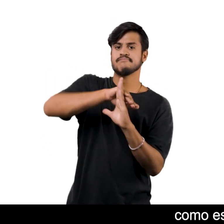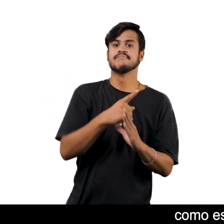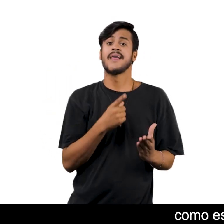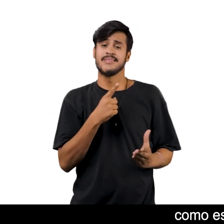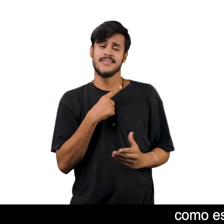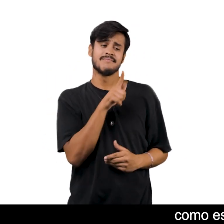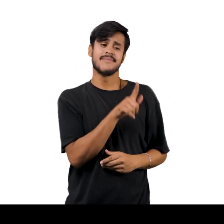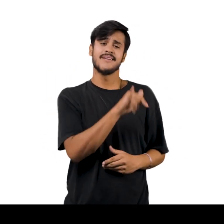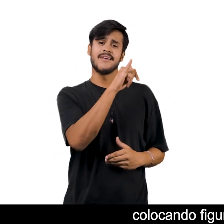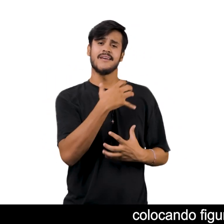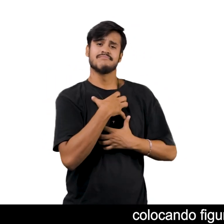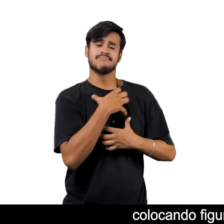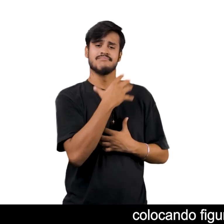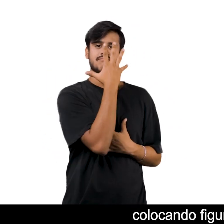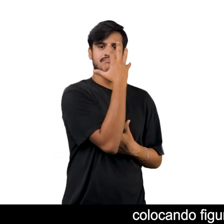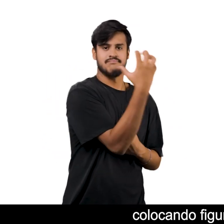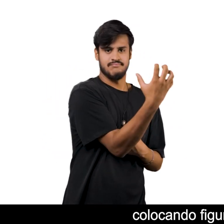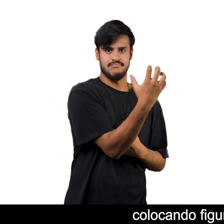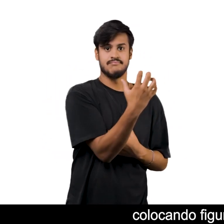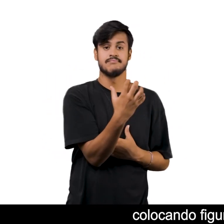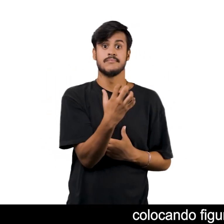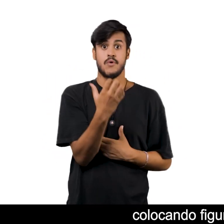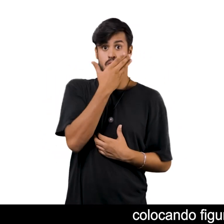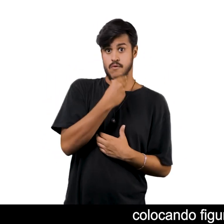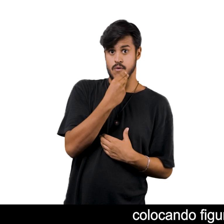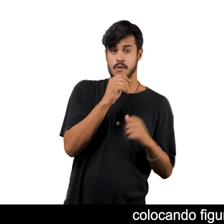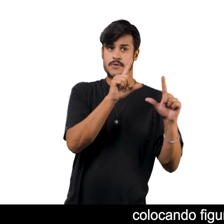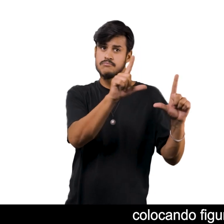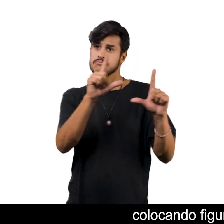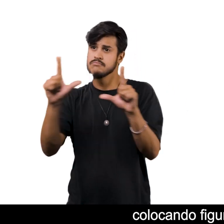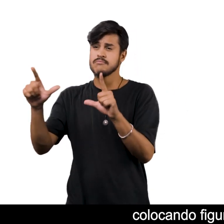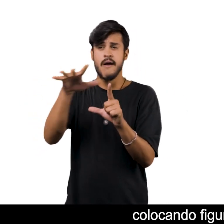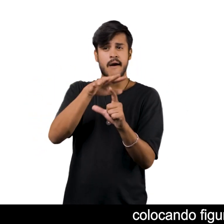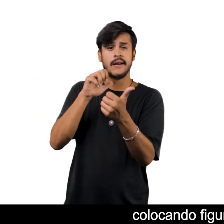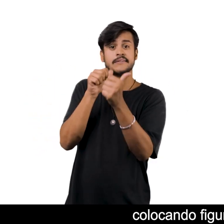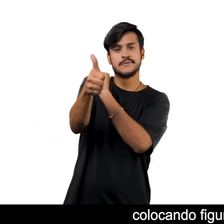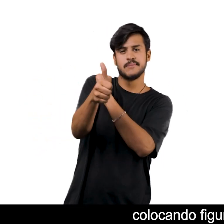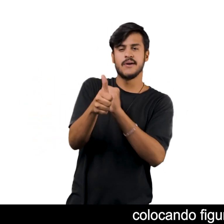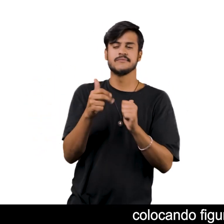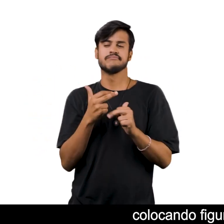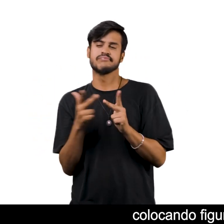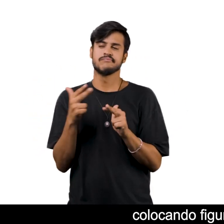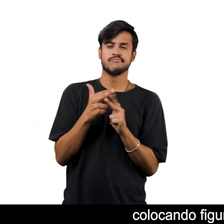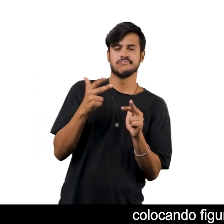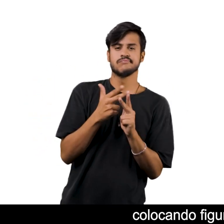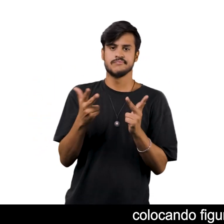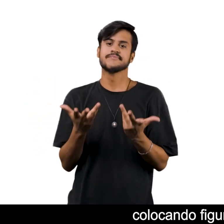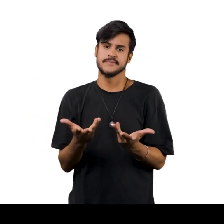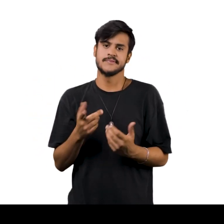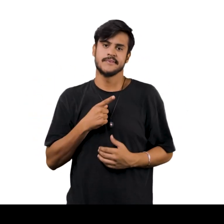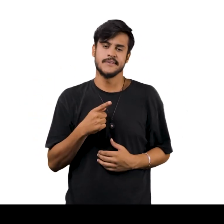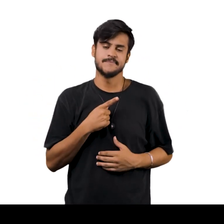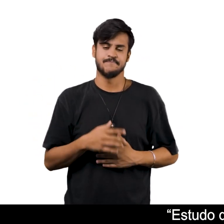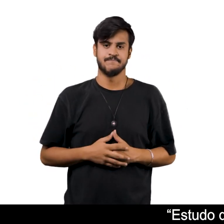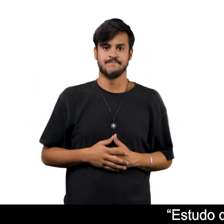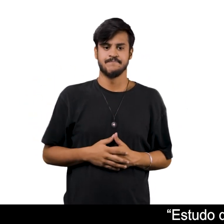homoafetivo Colocando figuras masculinas Em situações esportivas